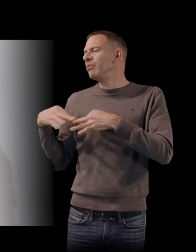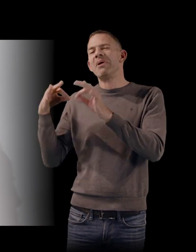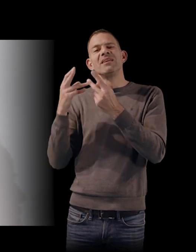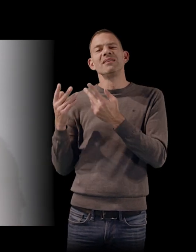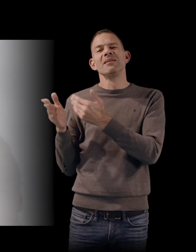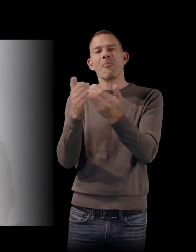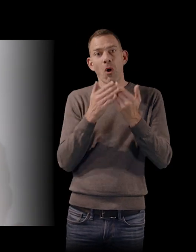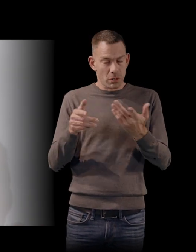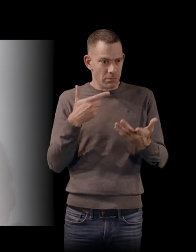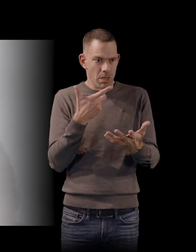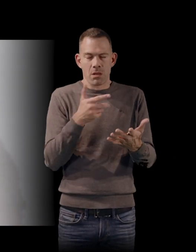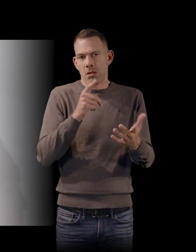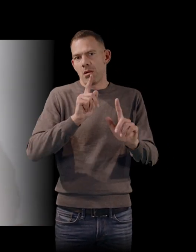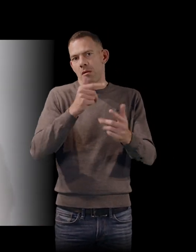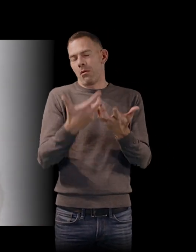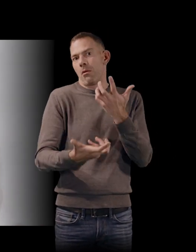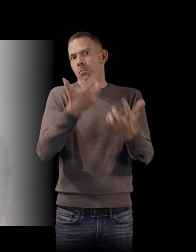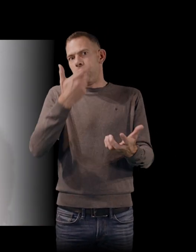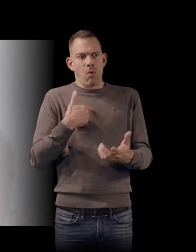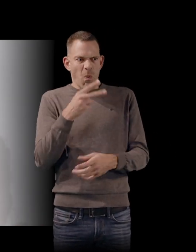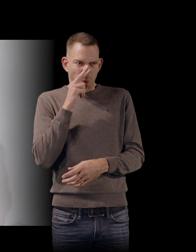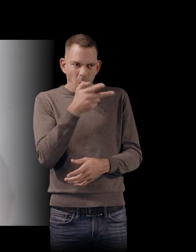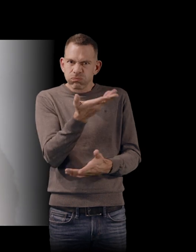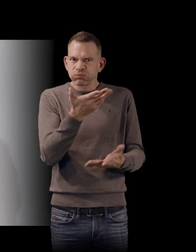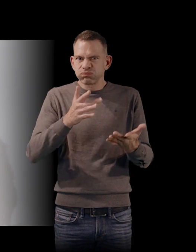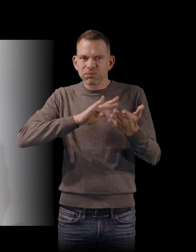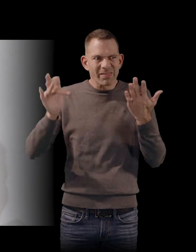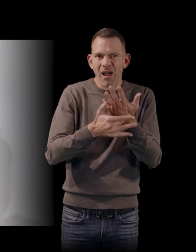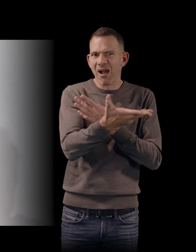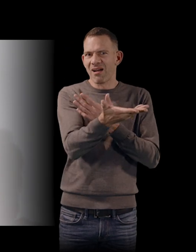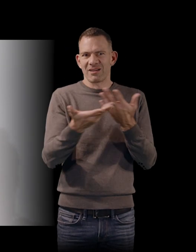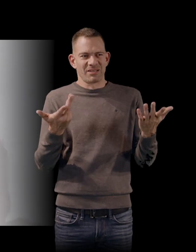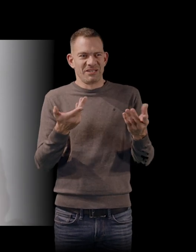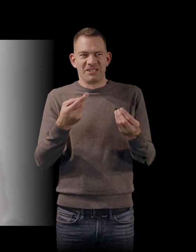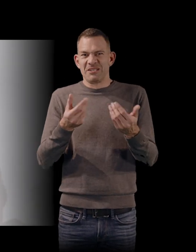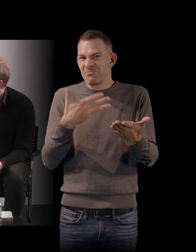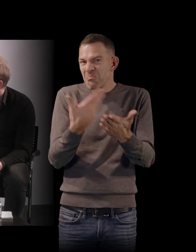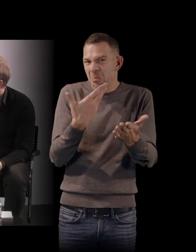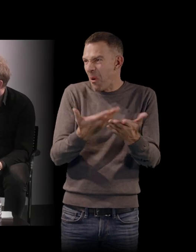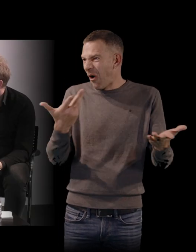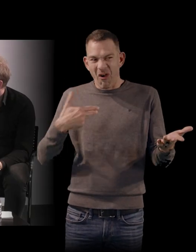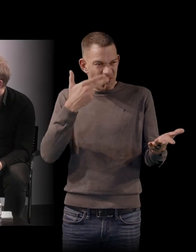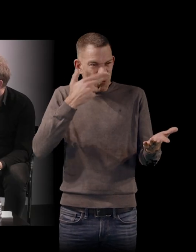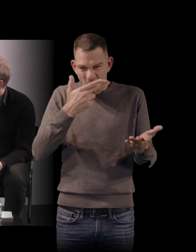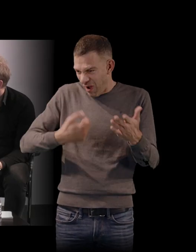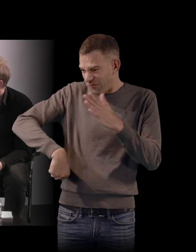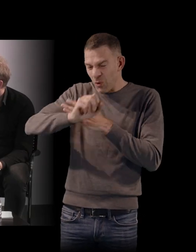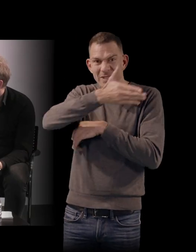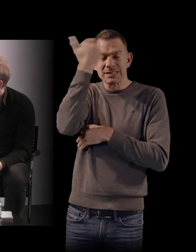tout est ressorti. Il a été vraiment considéré comme un traître à sa patrie. La preuve que les Noirs ne savent pas jouer au foot. Bon, juste après, ils ont eu Pelé,